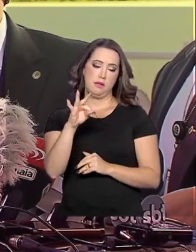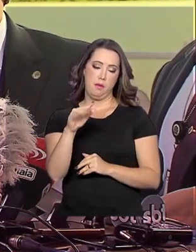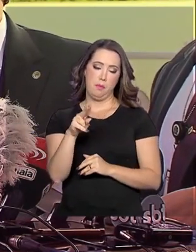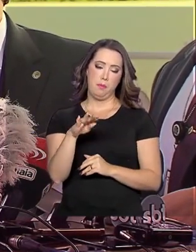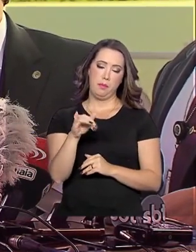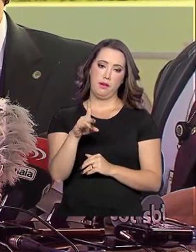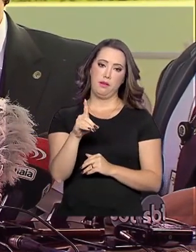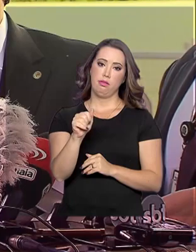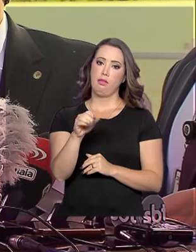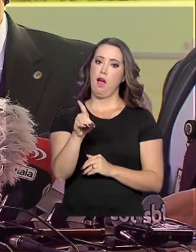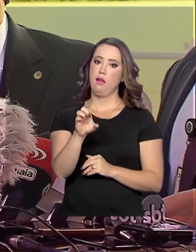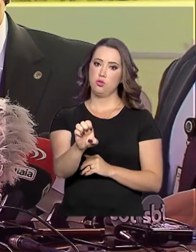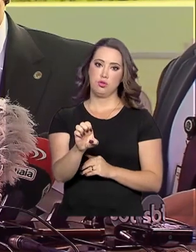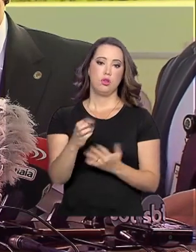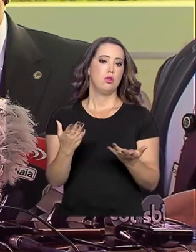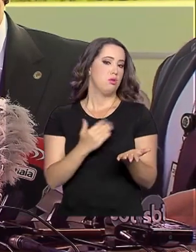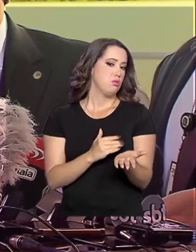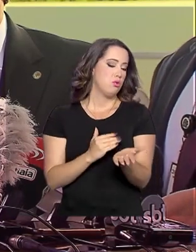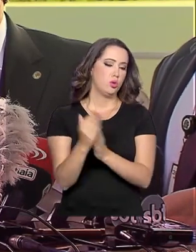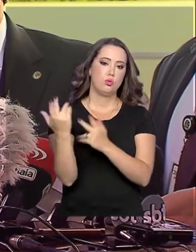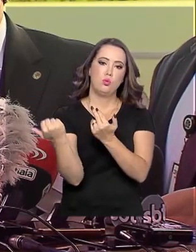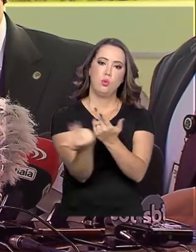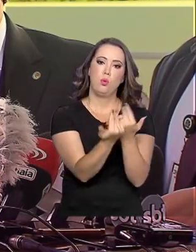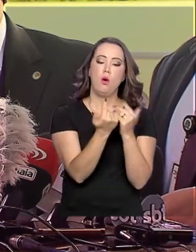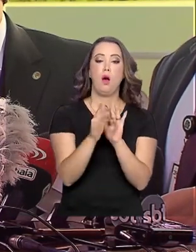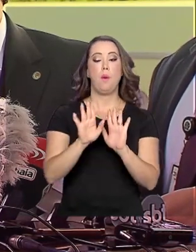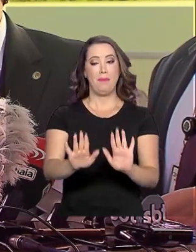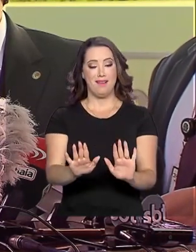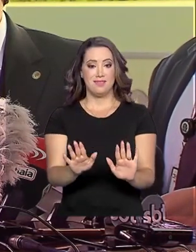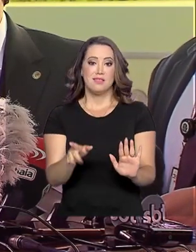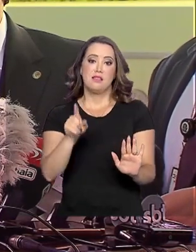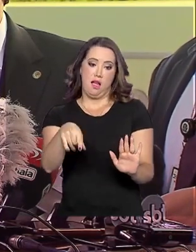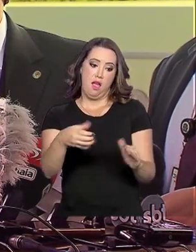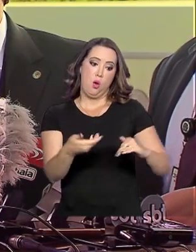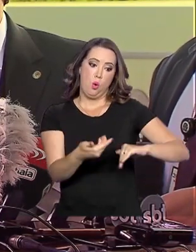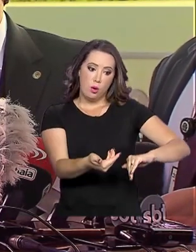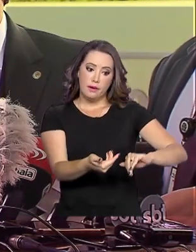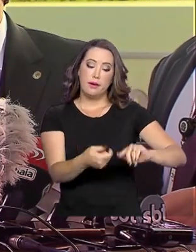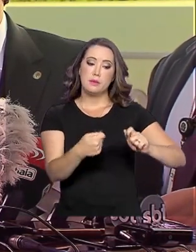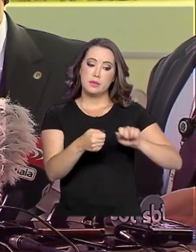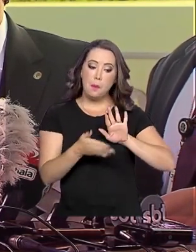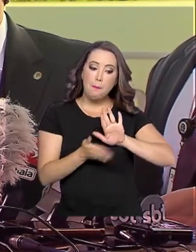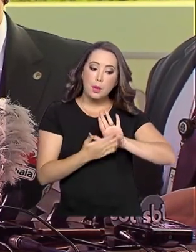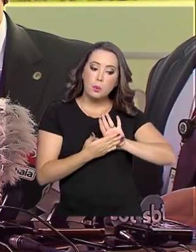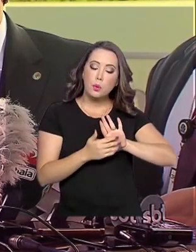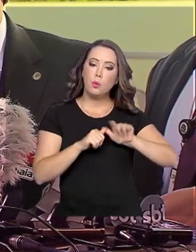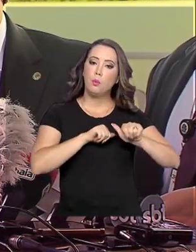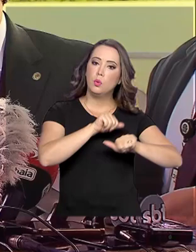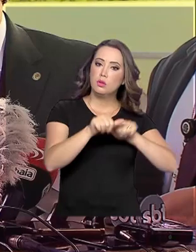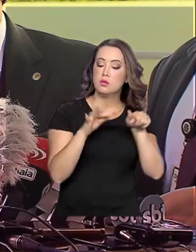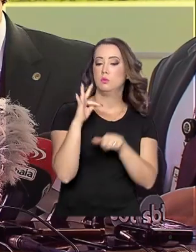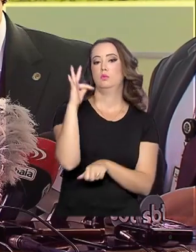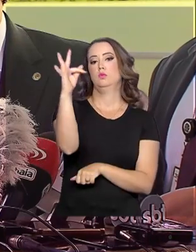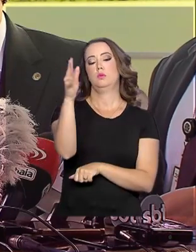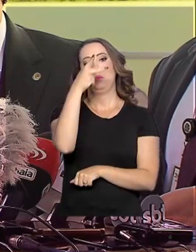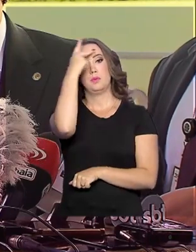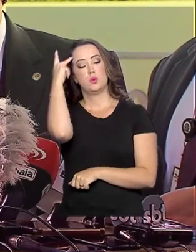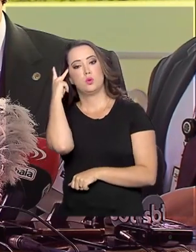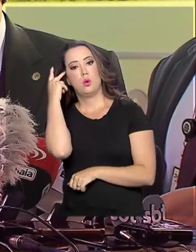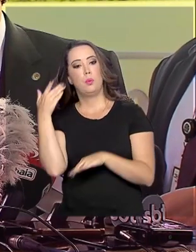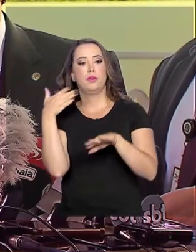problema nenhum. As mudanças são propostas ao Congresso que valeriam para os futuros servidores.